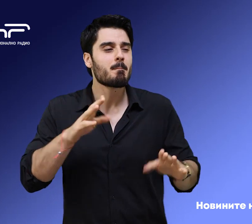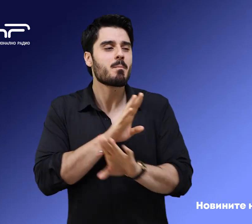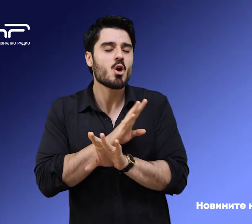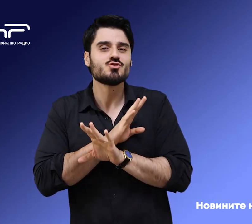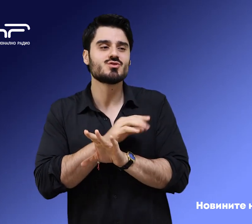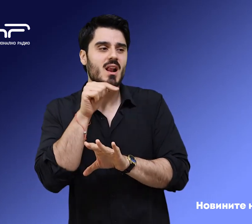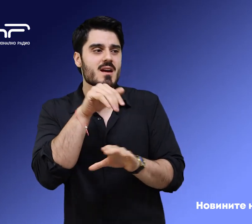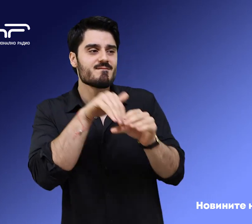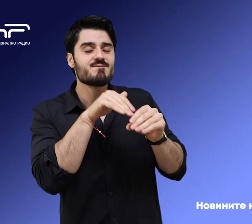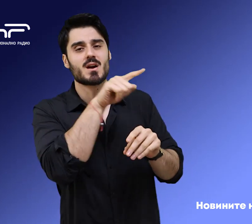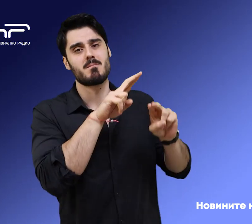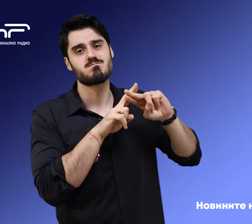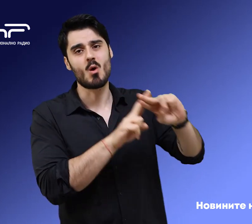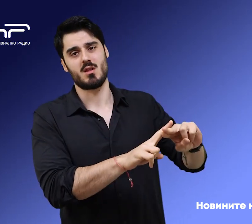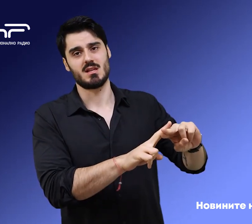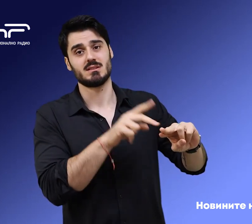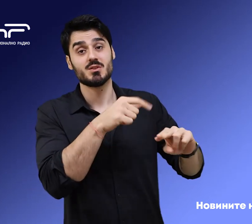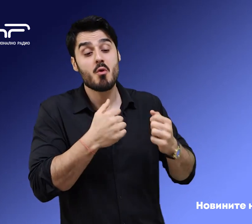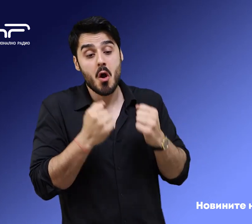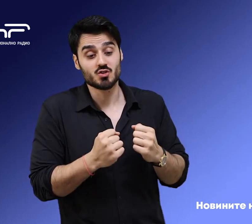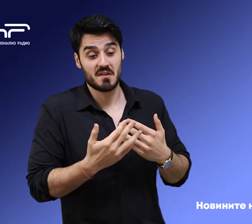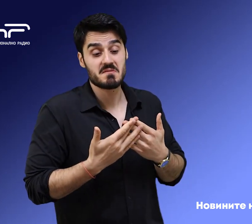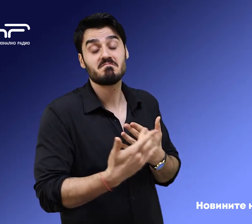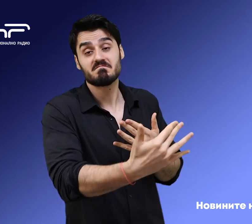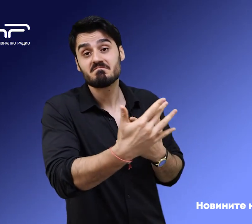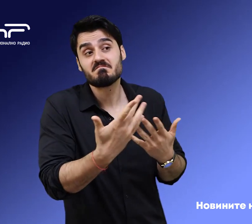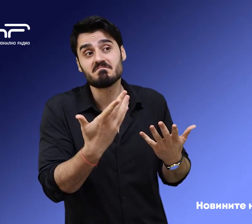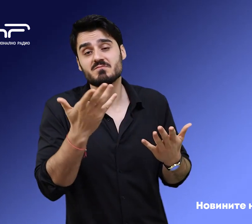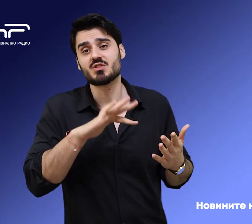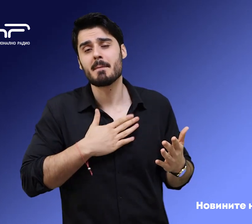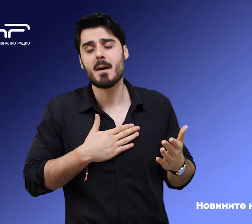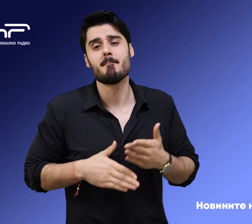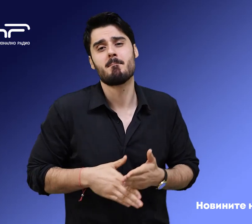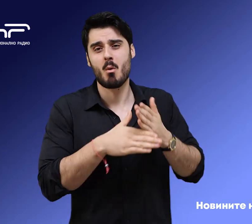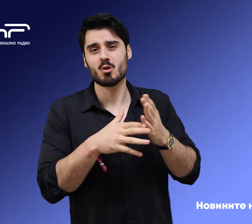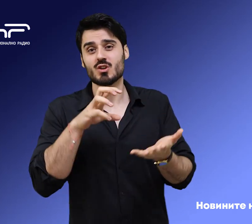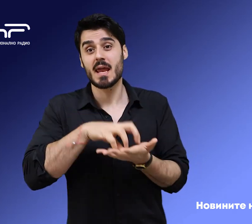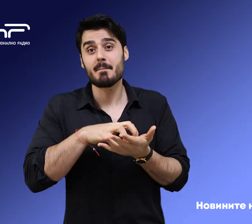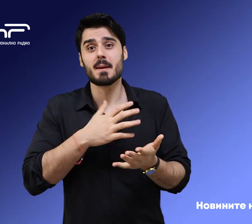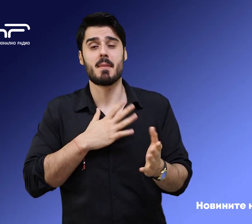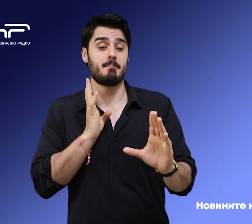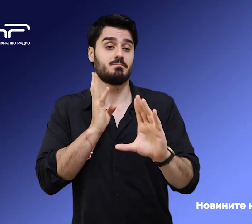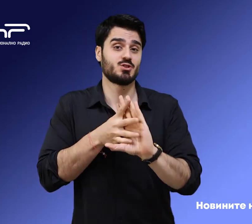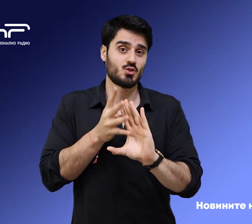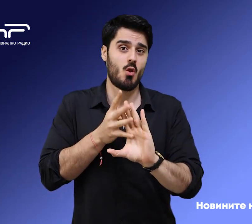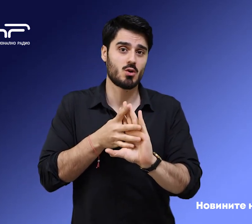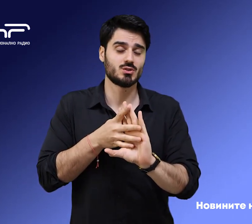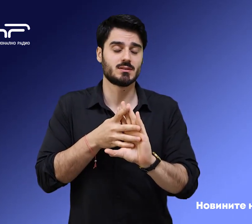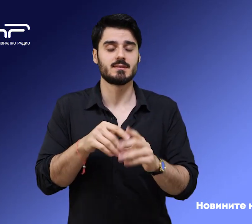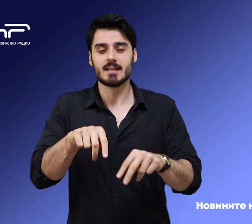намират в болницата в Лариса и очакваме близките им. В помощ имаме екипи от психолоси. Разследват се причините